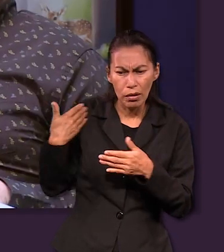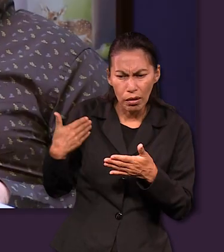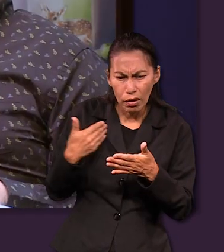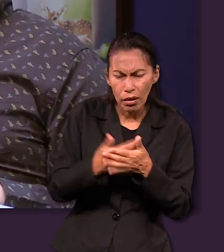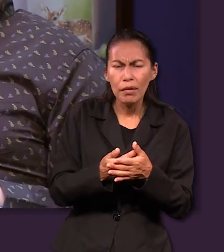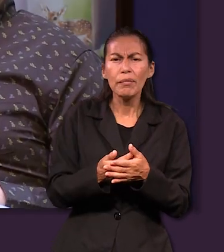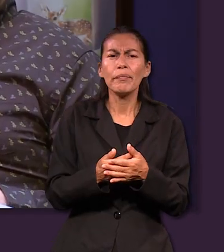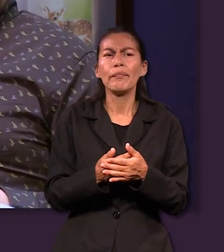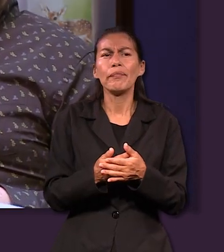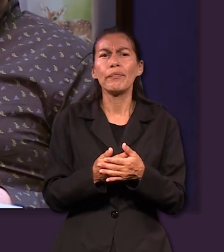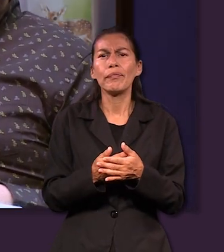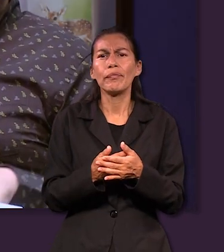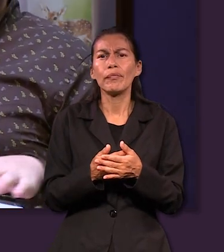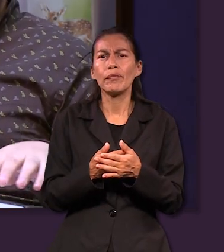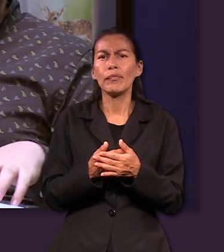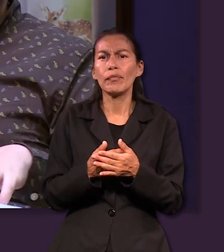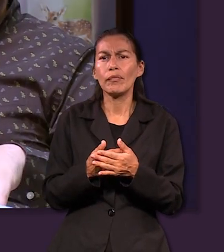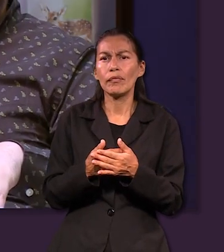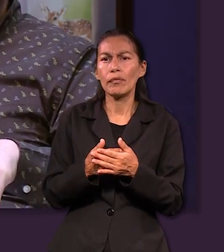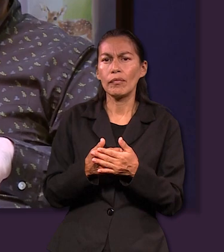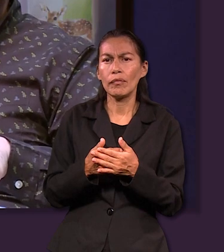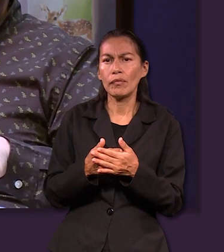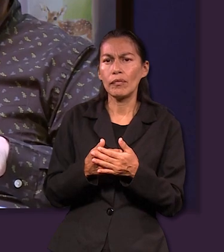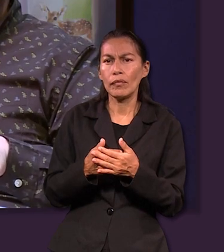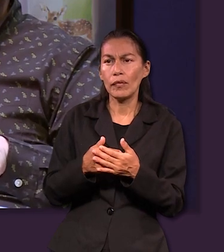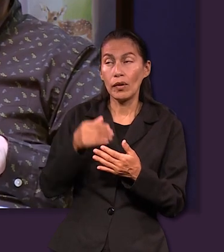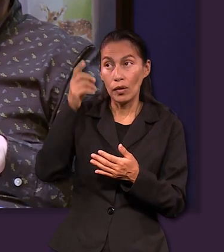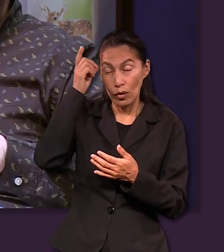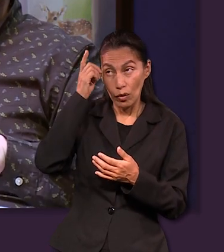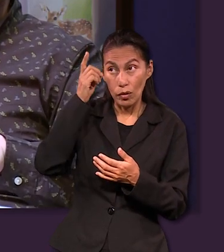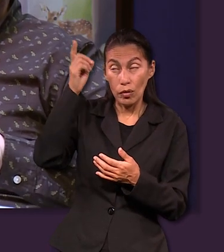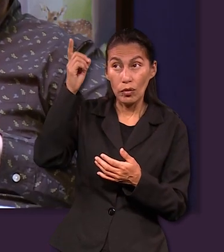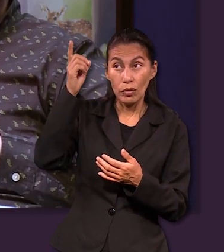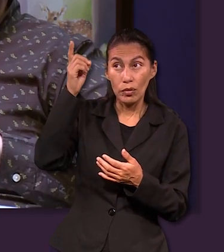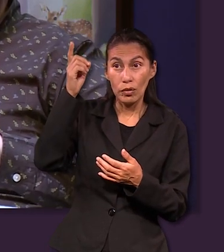impactado con el estudio de esta semana en el sentido de que Dios